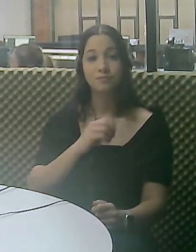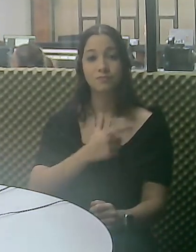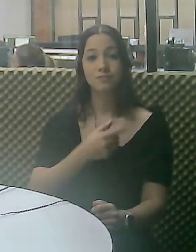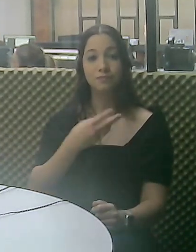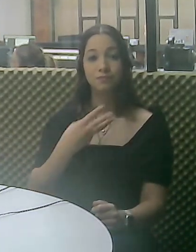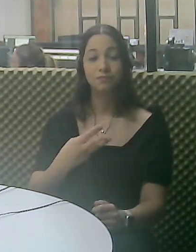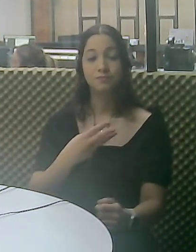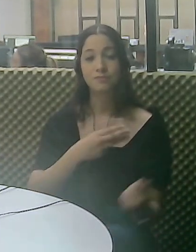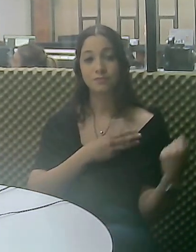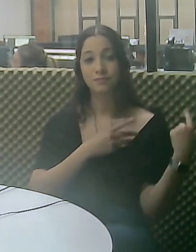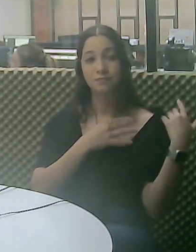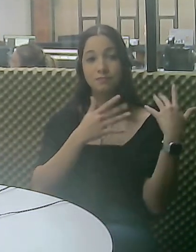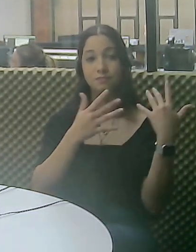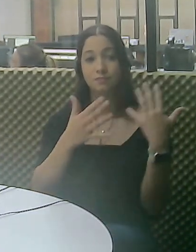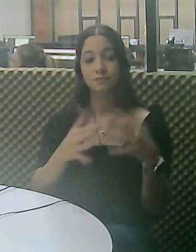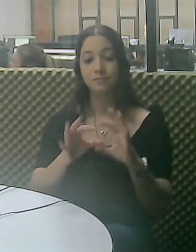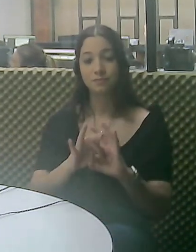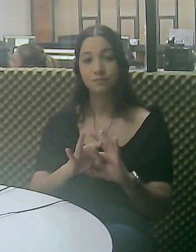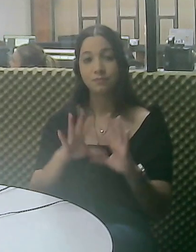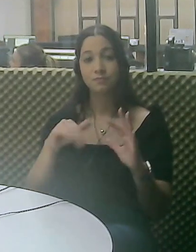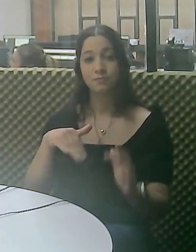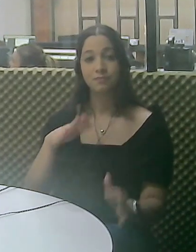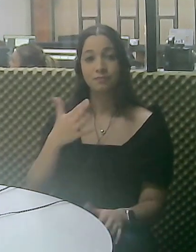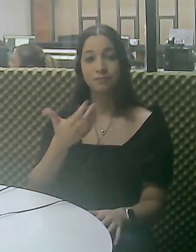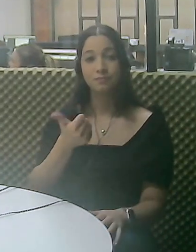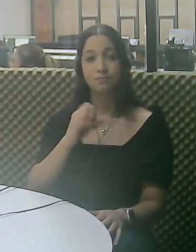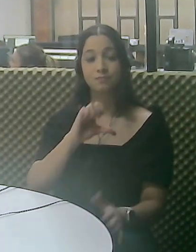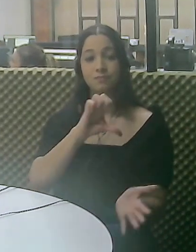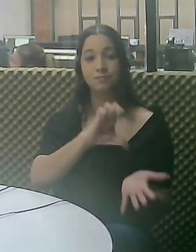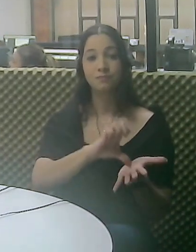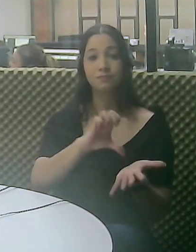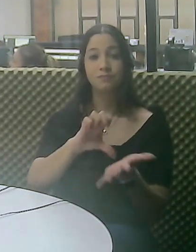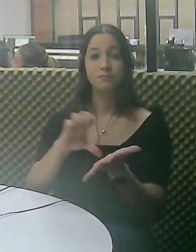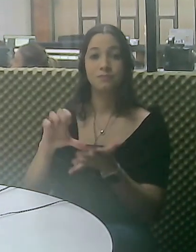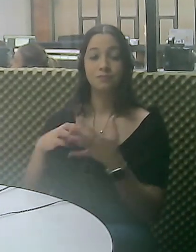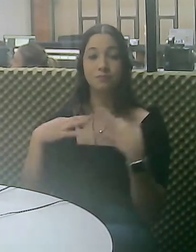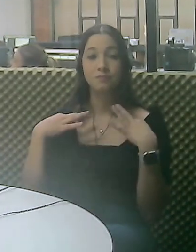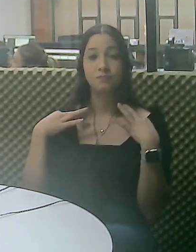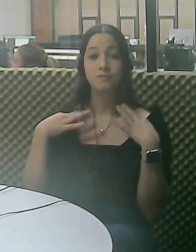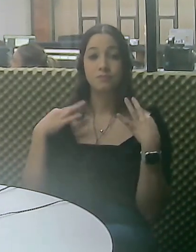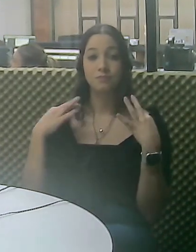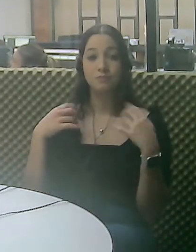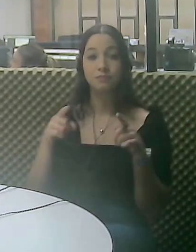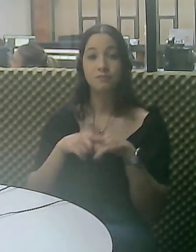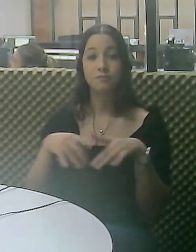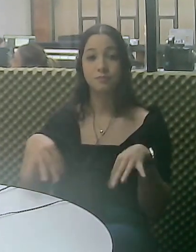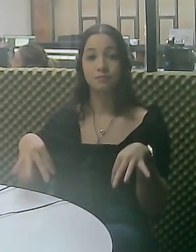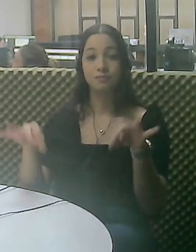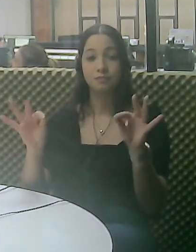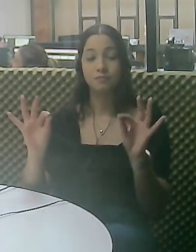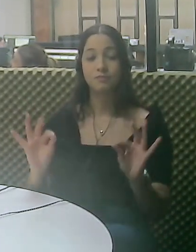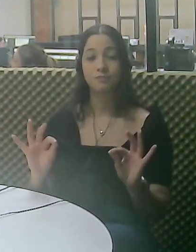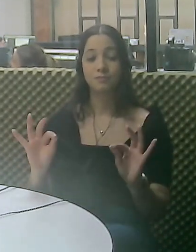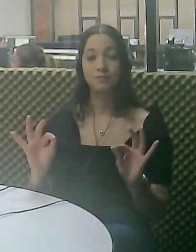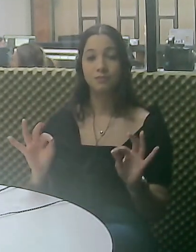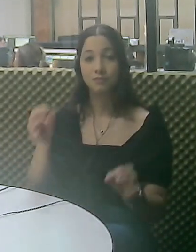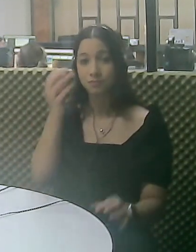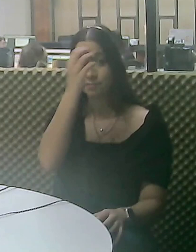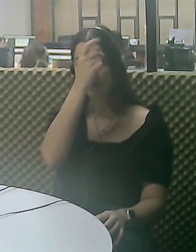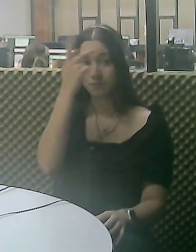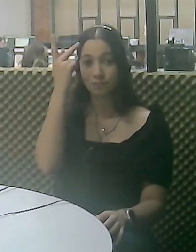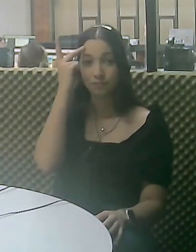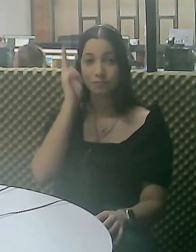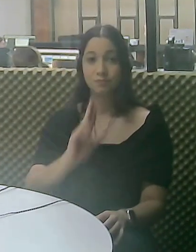A campanha do Agasalho 2023 está em andamento e já dispõe de mais de 10 pontos de arrecadação de